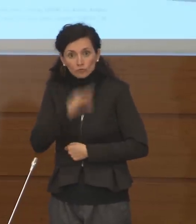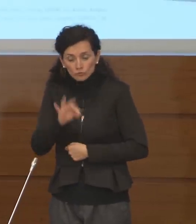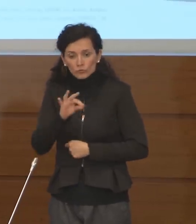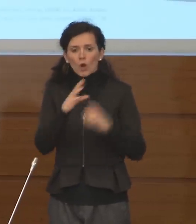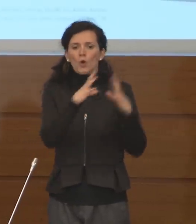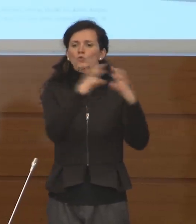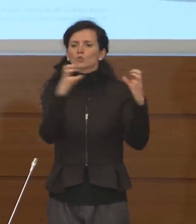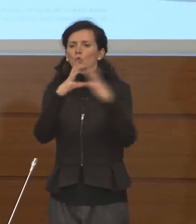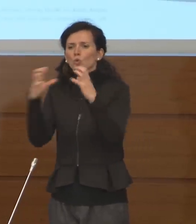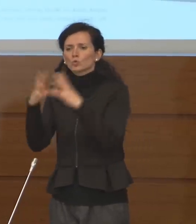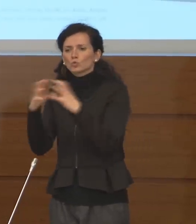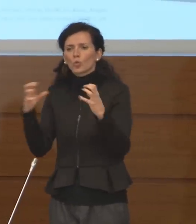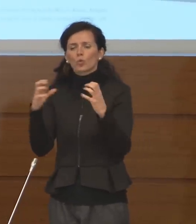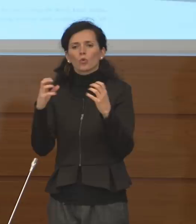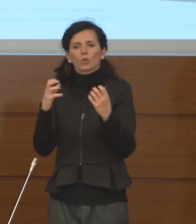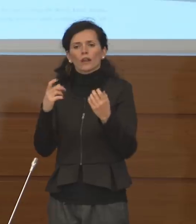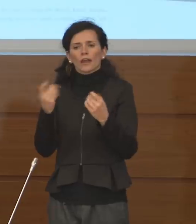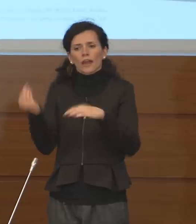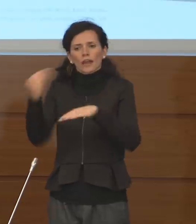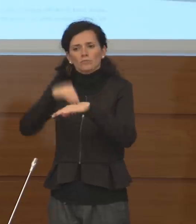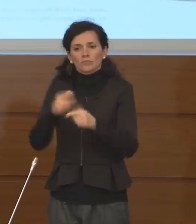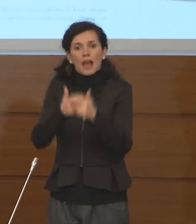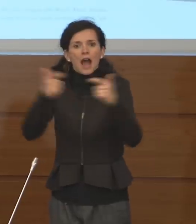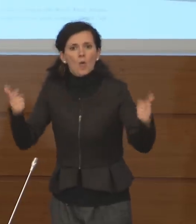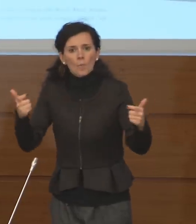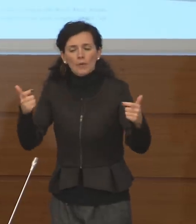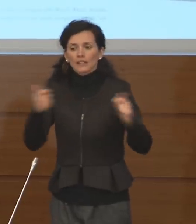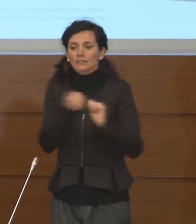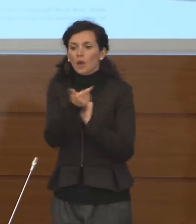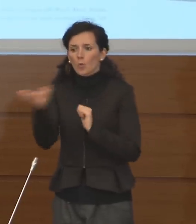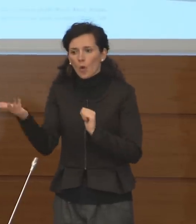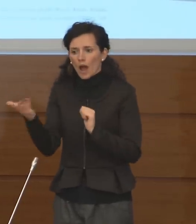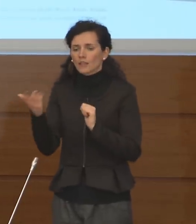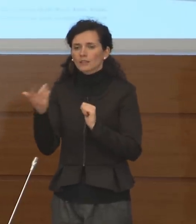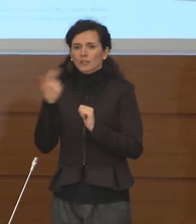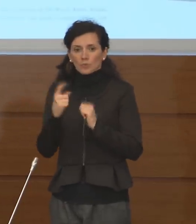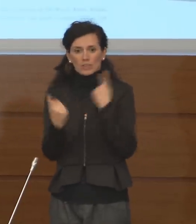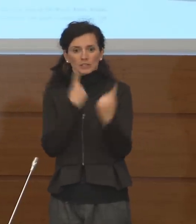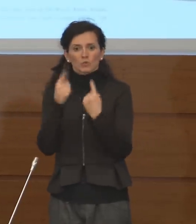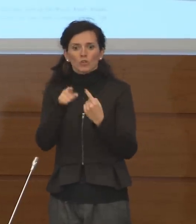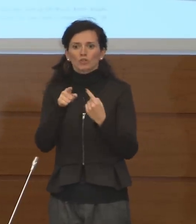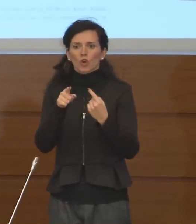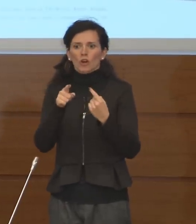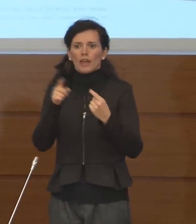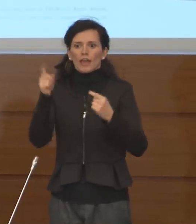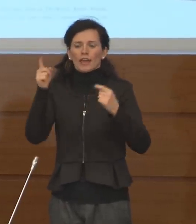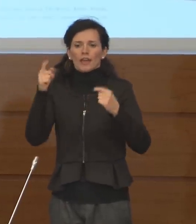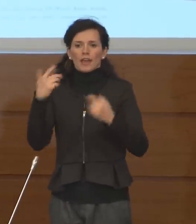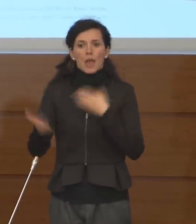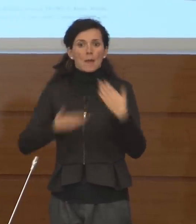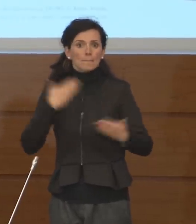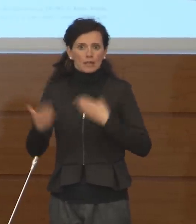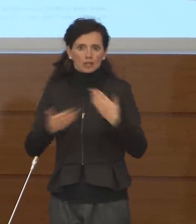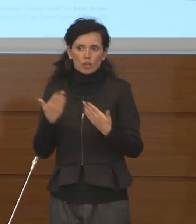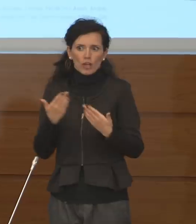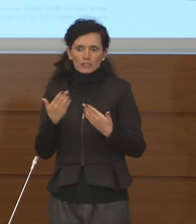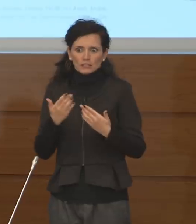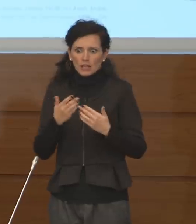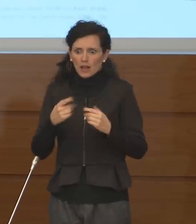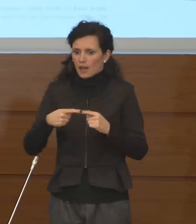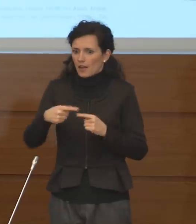implementando per far fronte a questa emergenza che sembra arrivare a giorni?